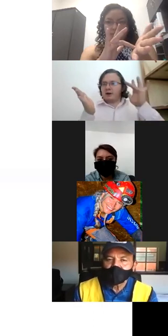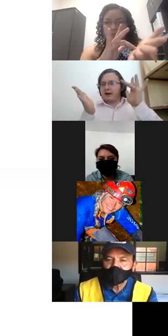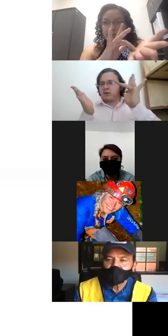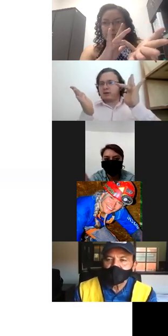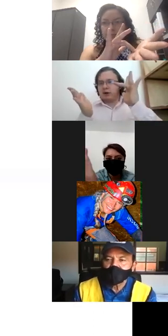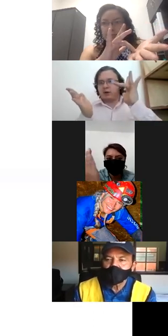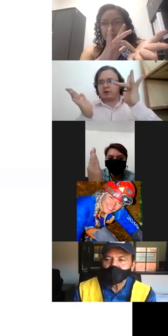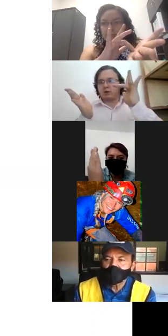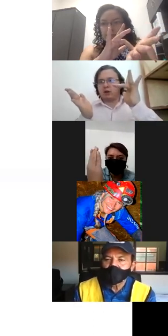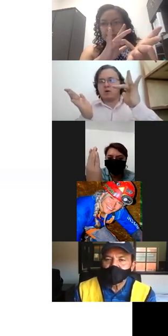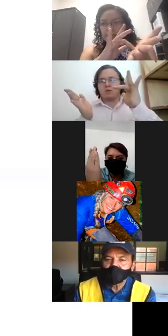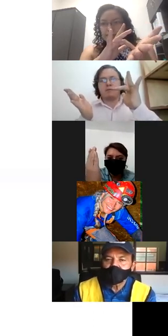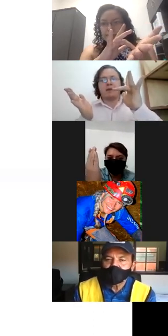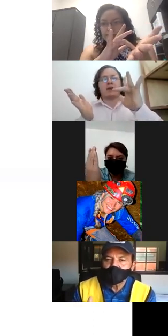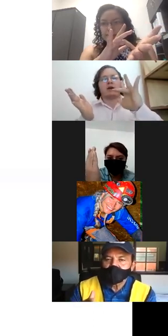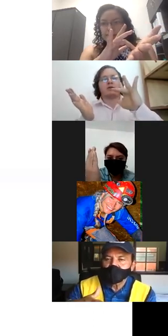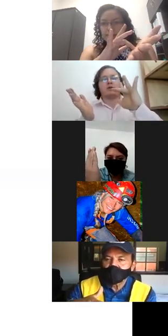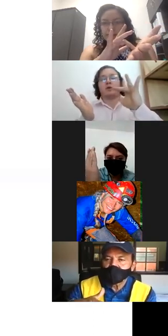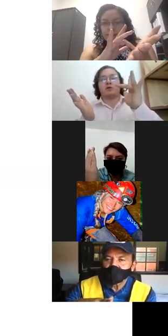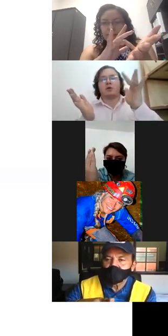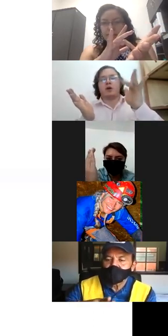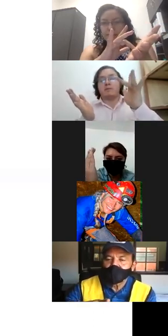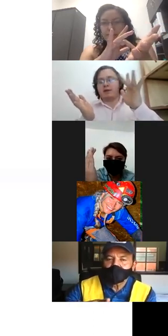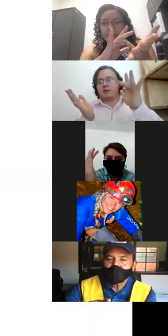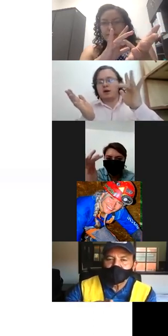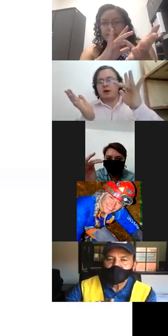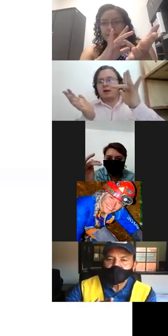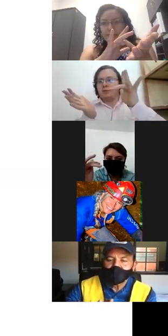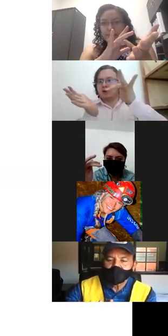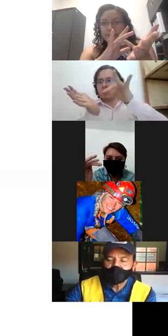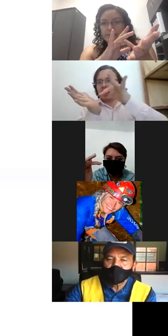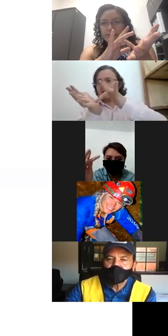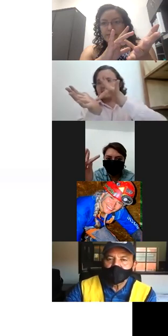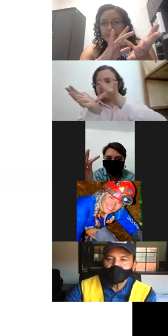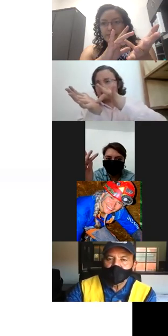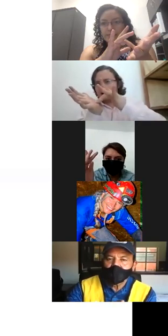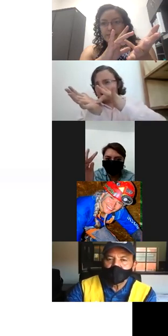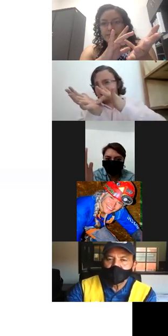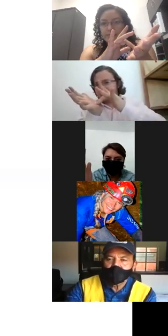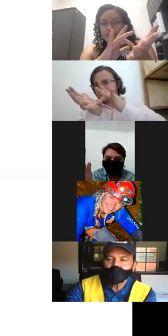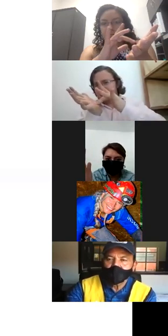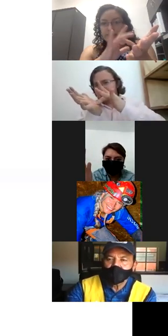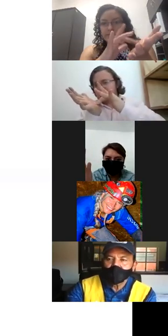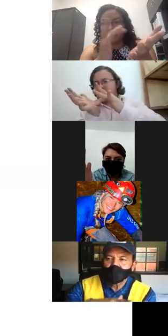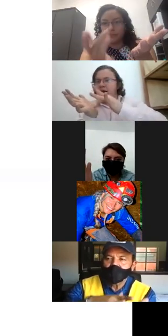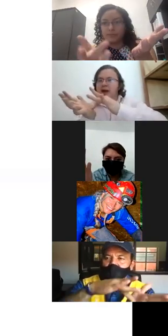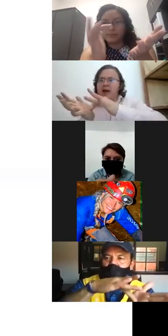mano vamos a poner nuestro dedo meñique digo nuestro dedo en medio vamos a tocar nuestra palma y y